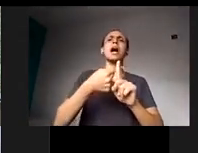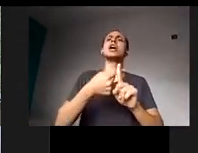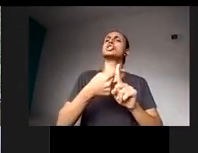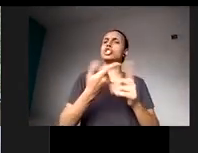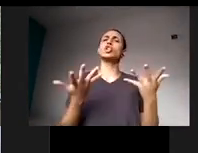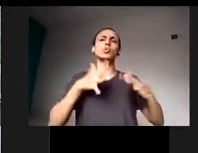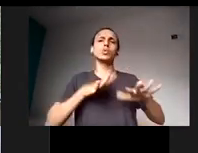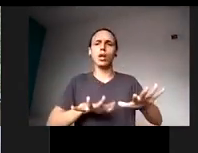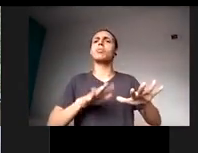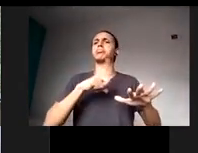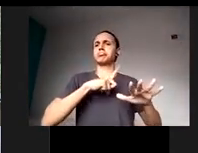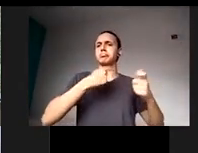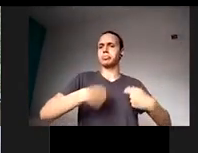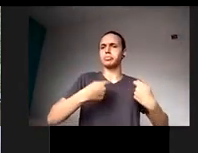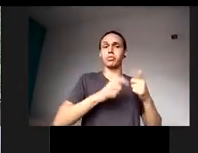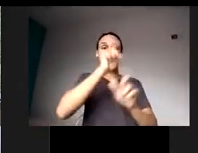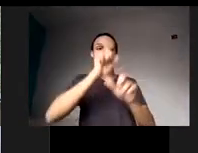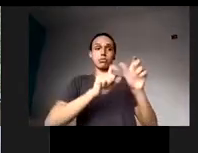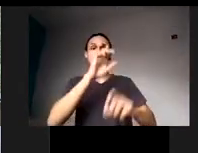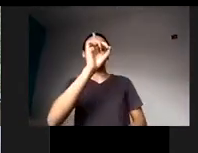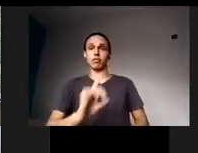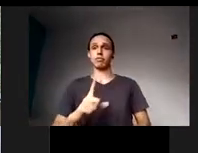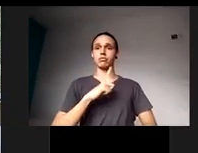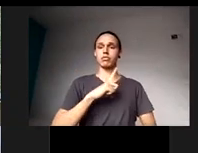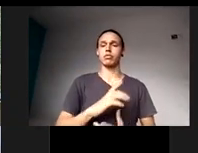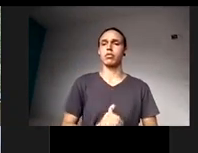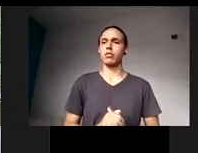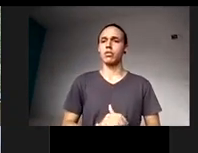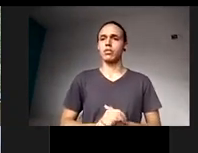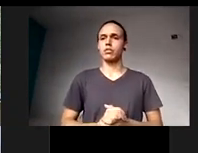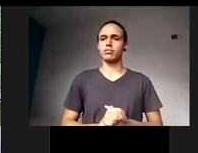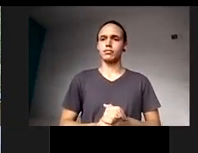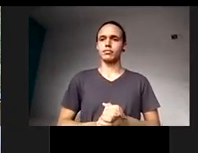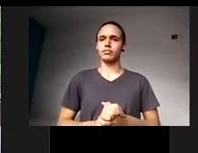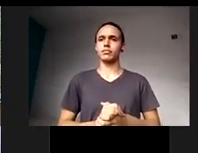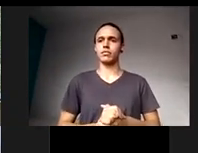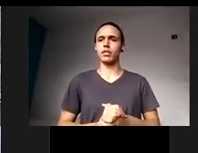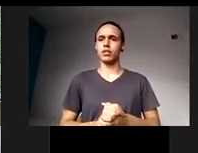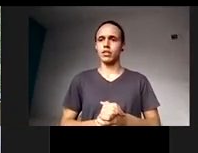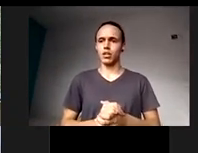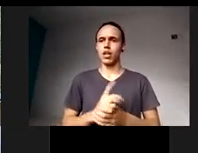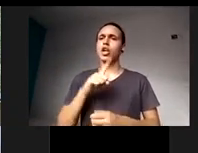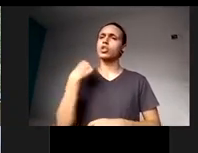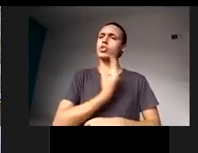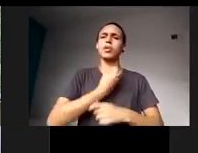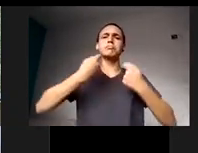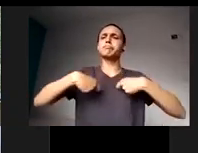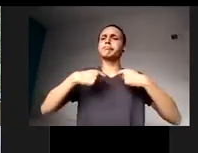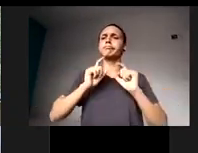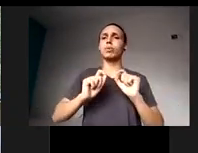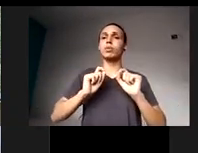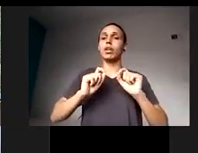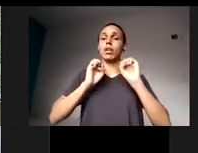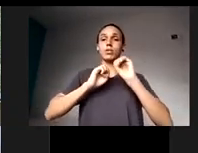com deficiência, mas também, a gente também tem, eu vou lembrar aqui, porque é um outro tema que nós temos que trazer para o Encontro Cultural da Educação, né,